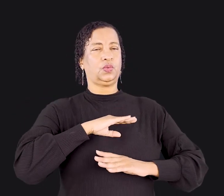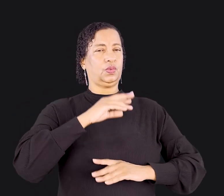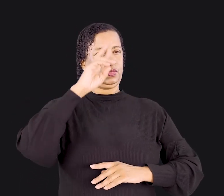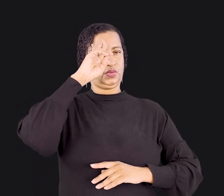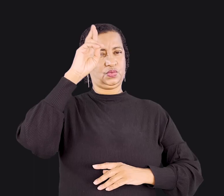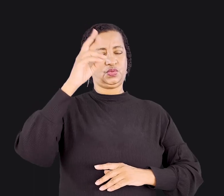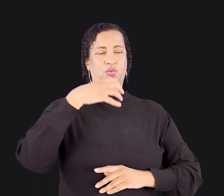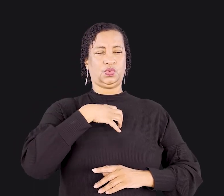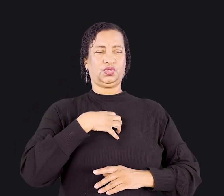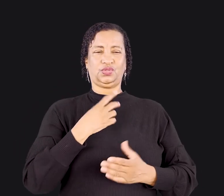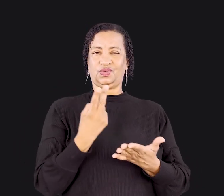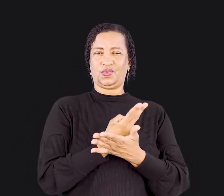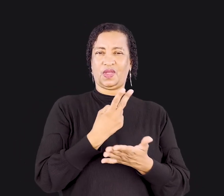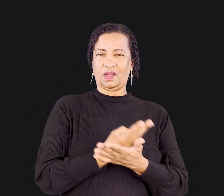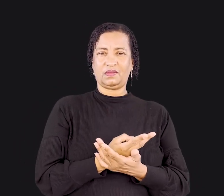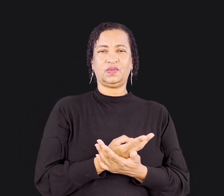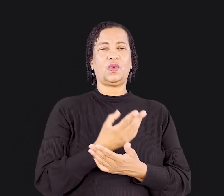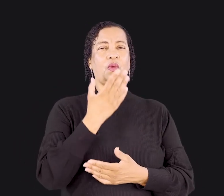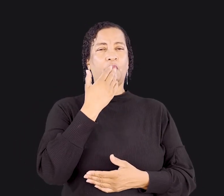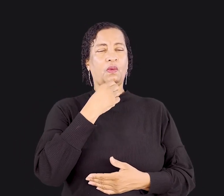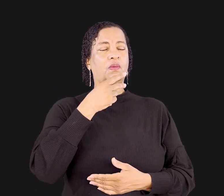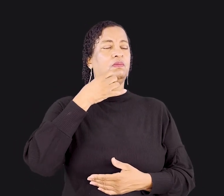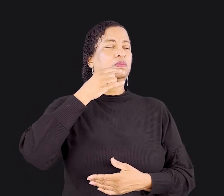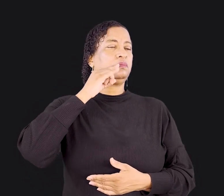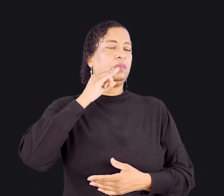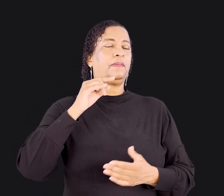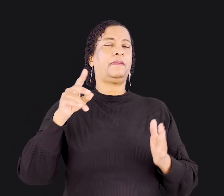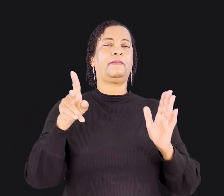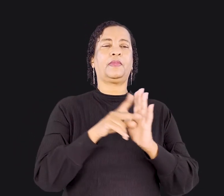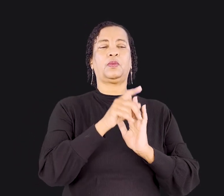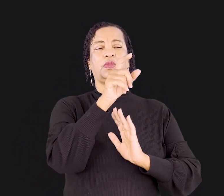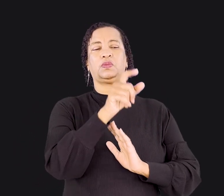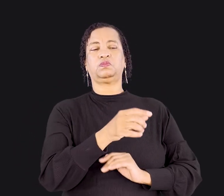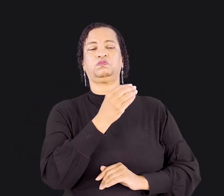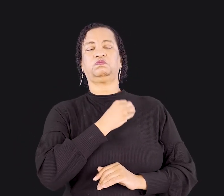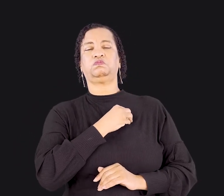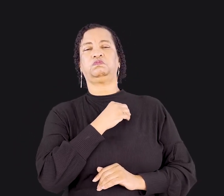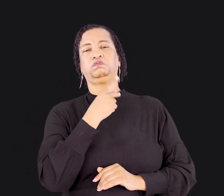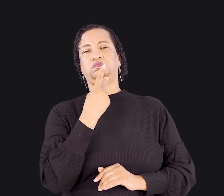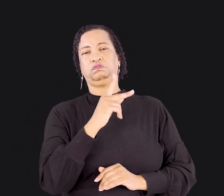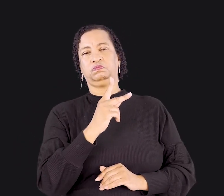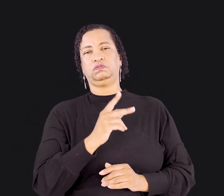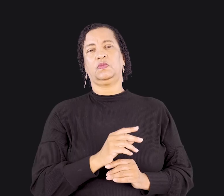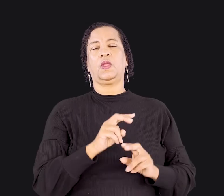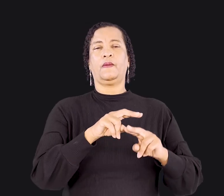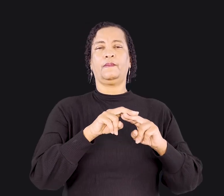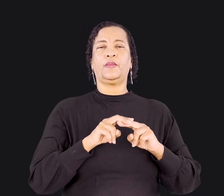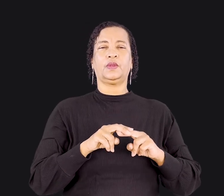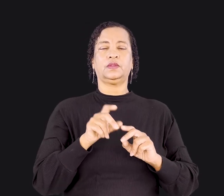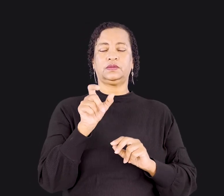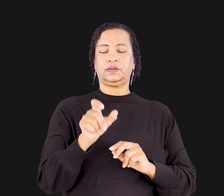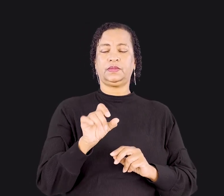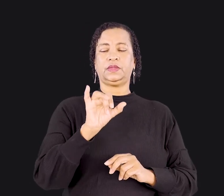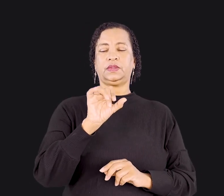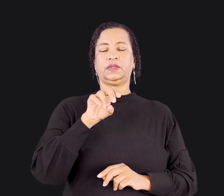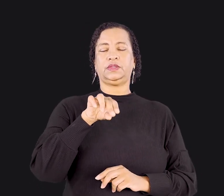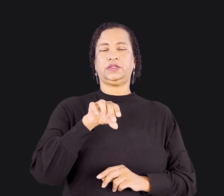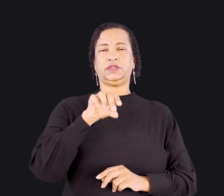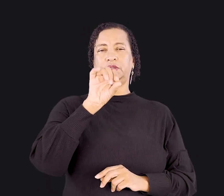maneira inapropriada, come e bebe para sua própria condenação. Por causa da palavra indignamente, muitas